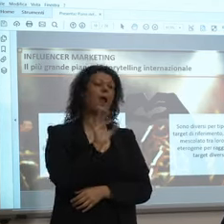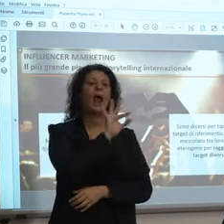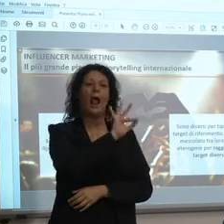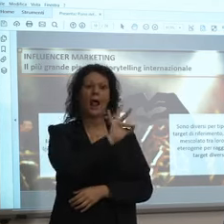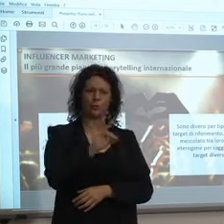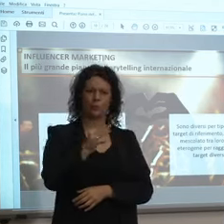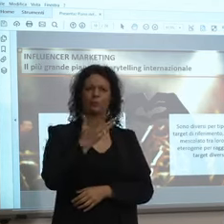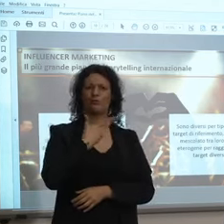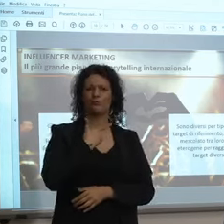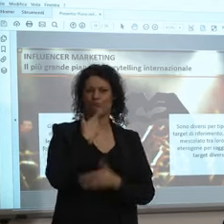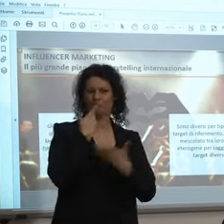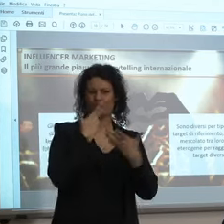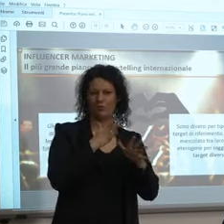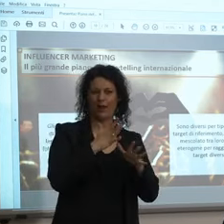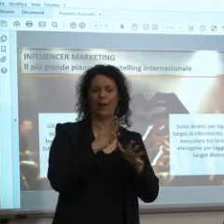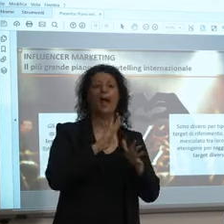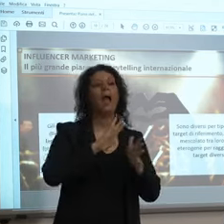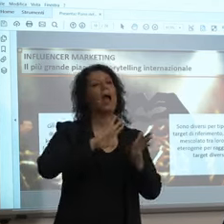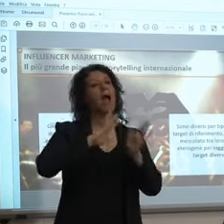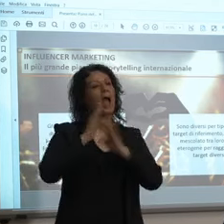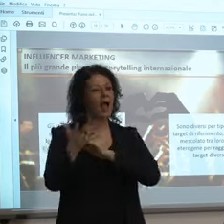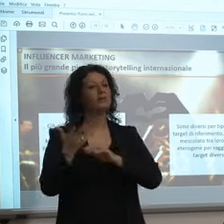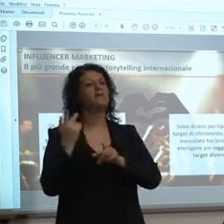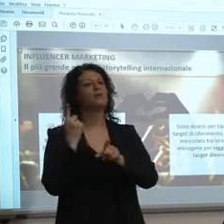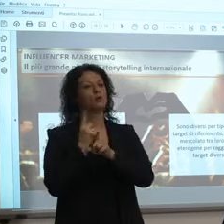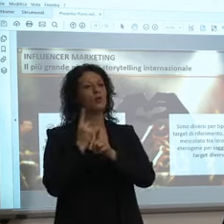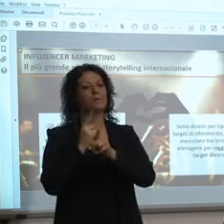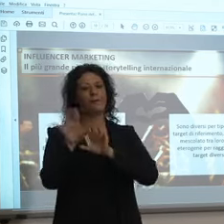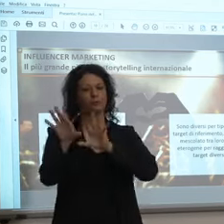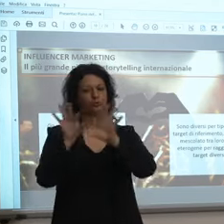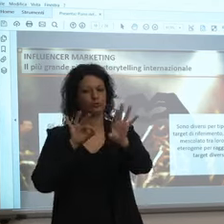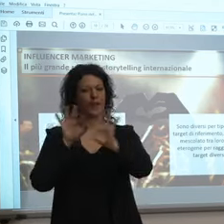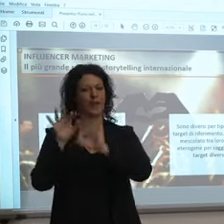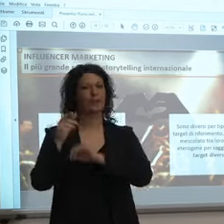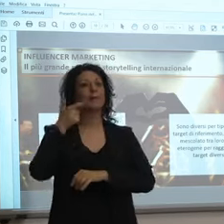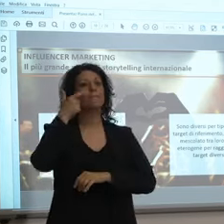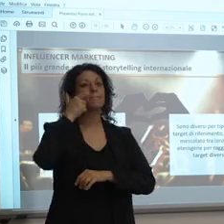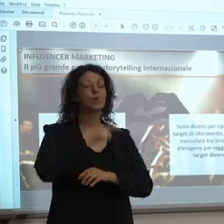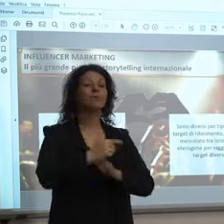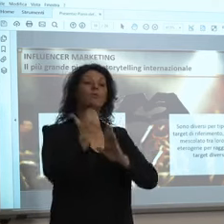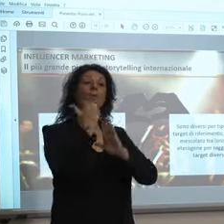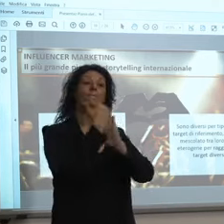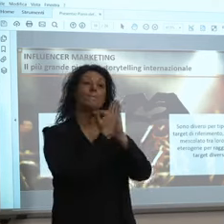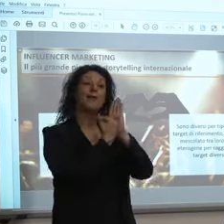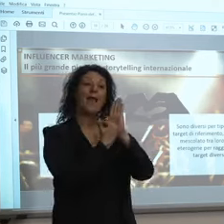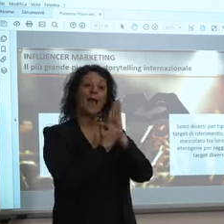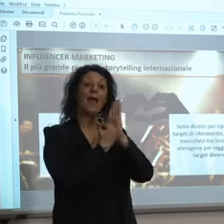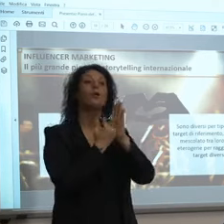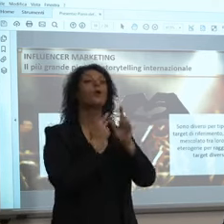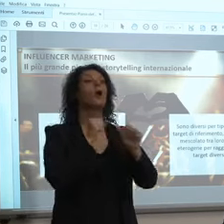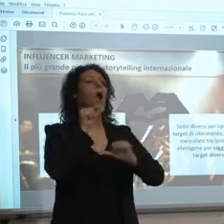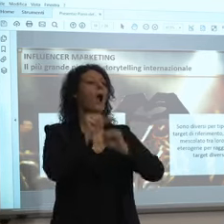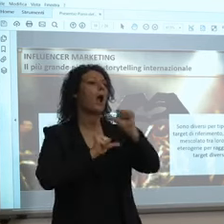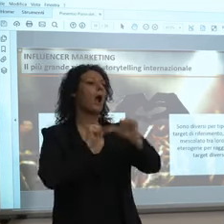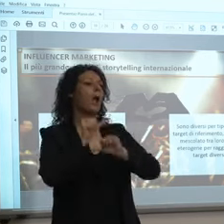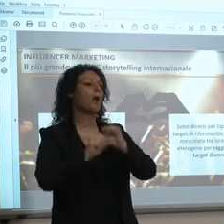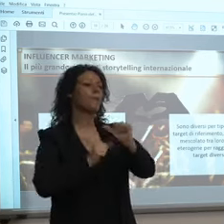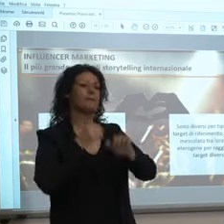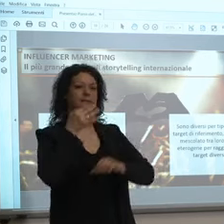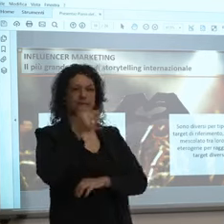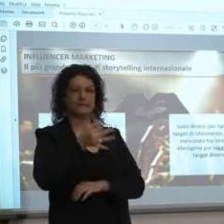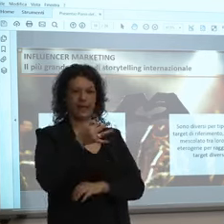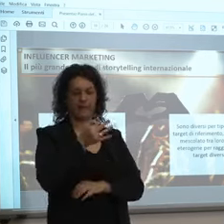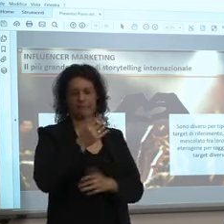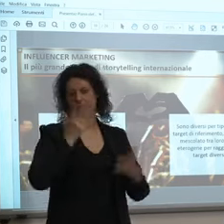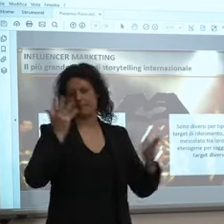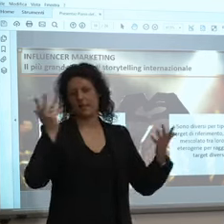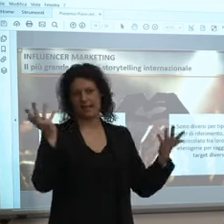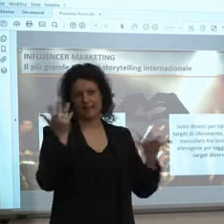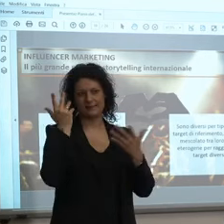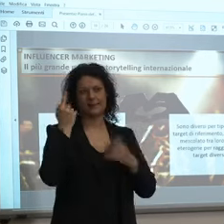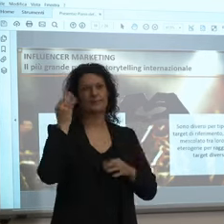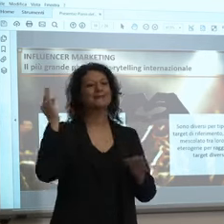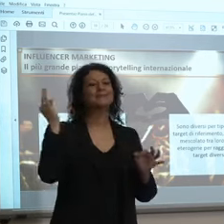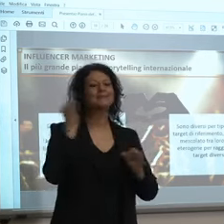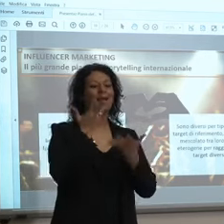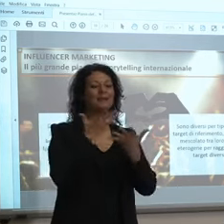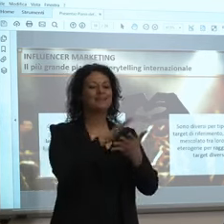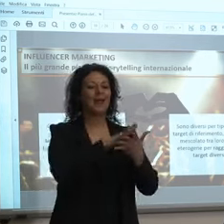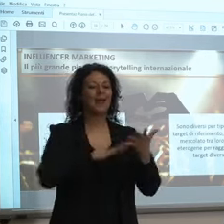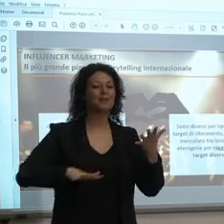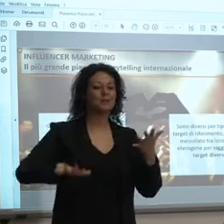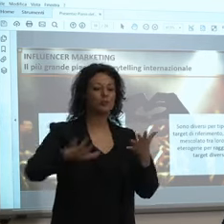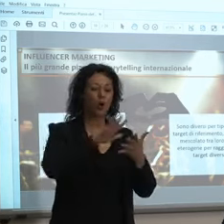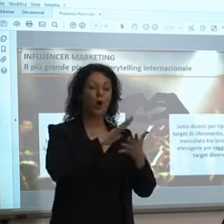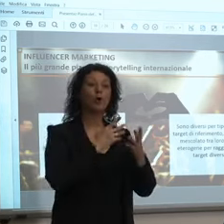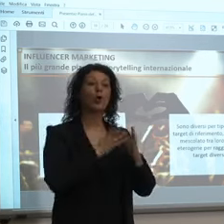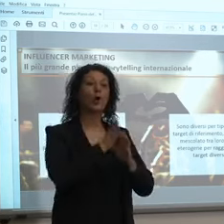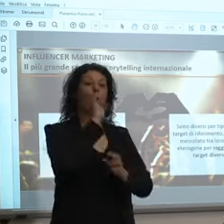arriveranno perché questo è un piano dinamico non è statico quindi se il territorio mi suggerisce degli influencer cioè che ne so i consorzi di promozione le